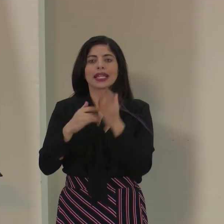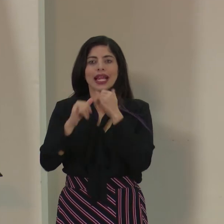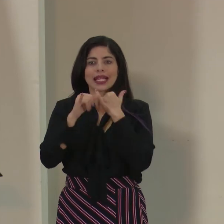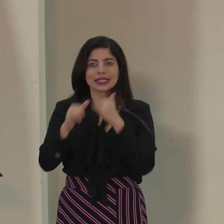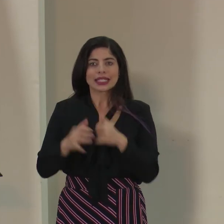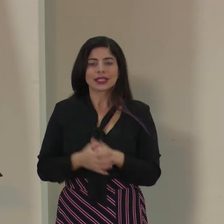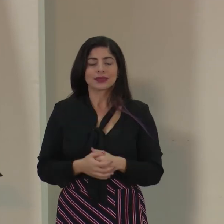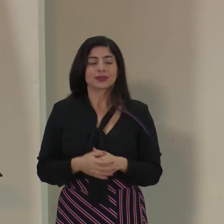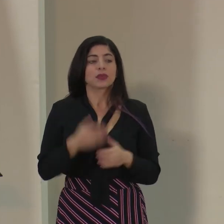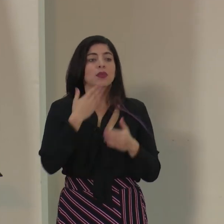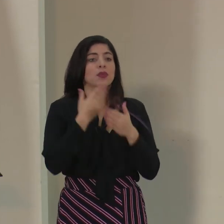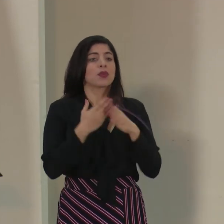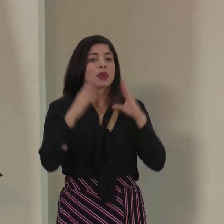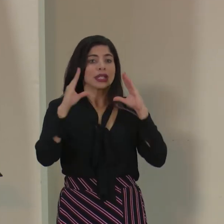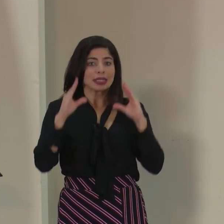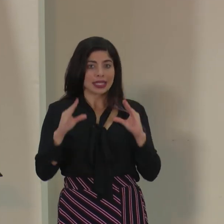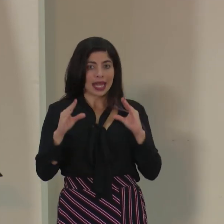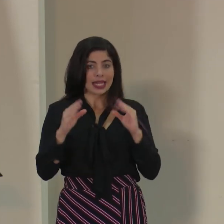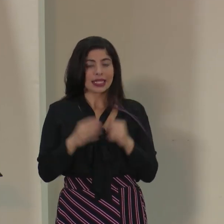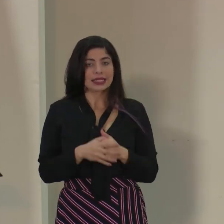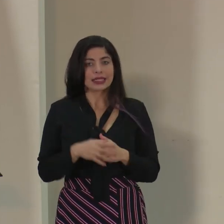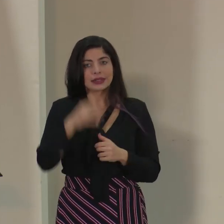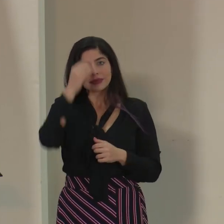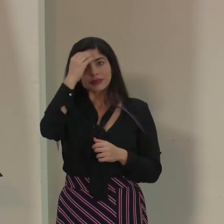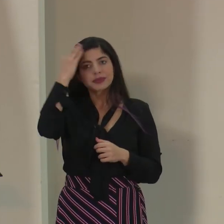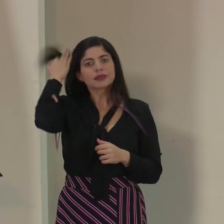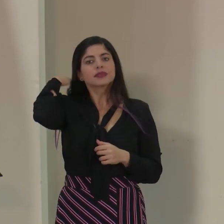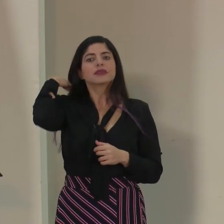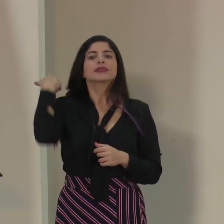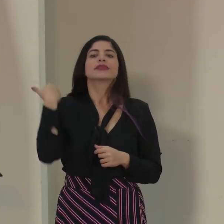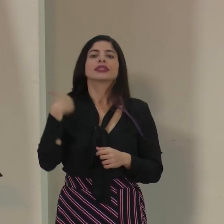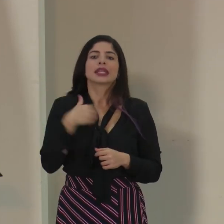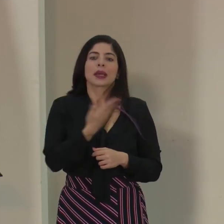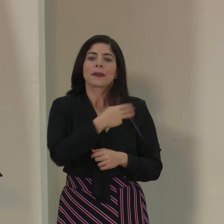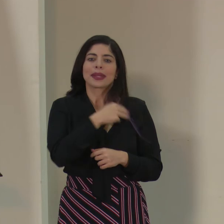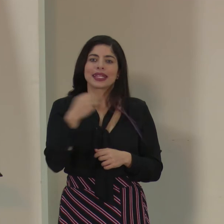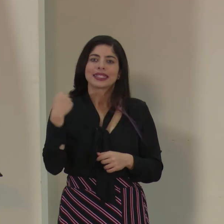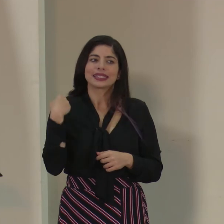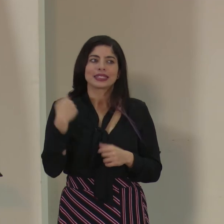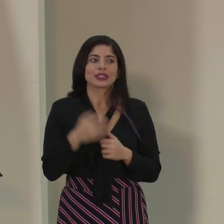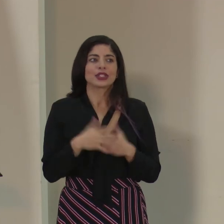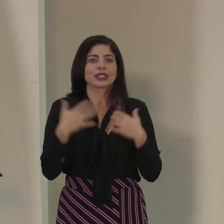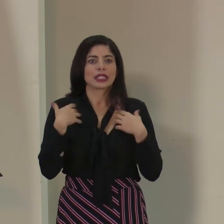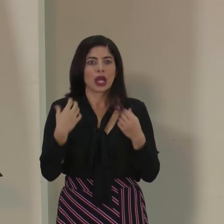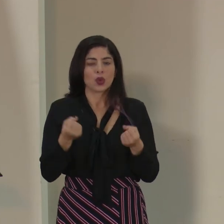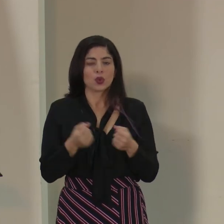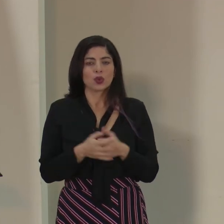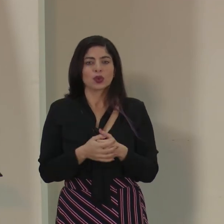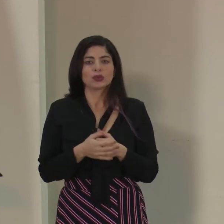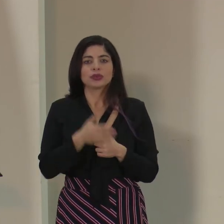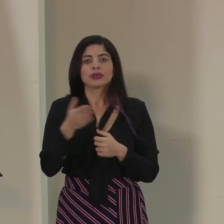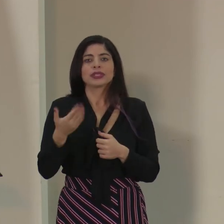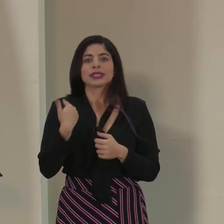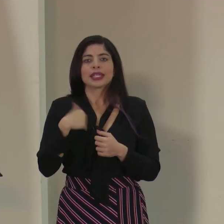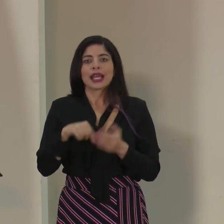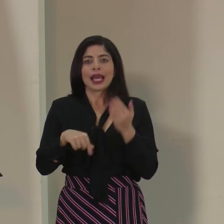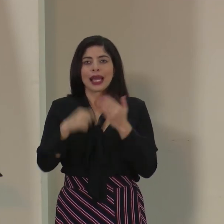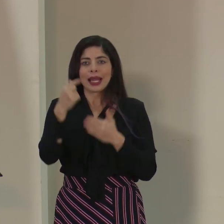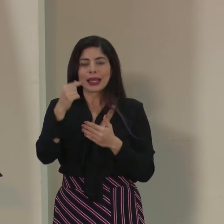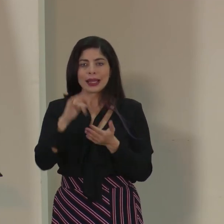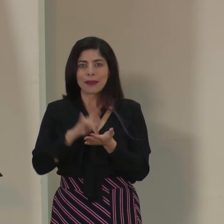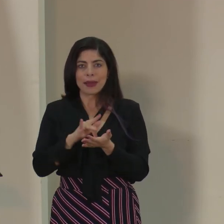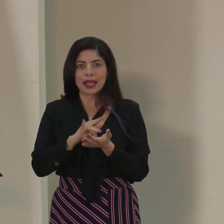Muy buenas tardes. Señor ministro de Salud, señor gerente médico.